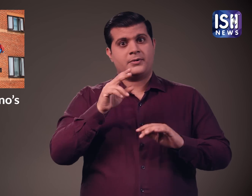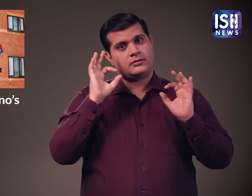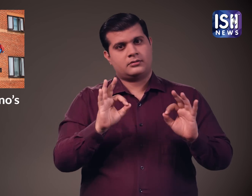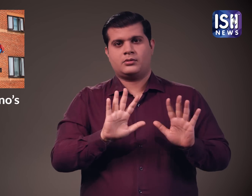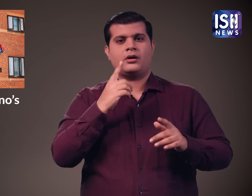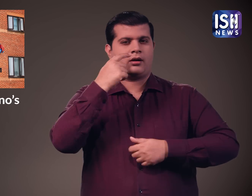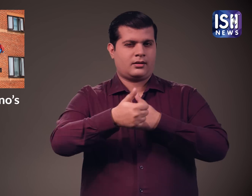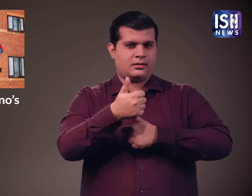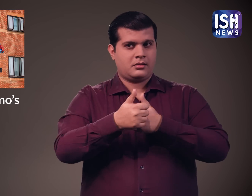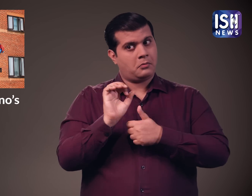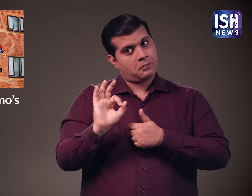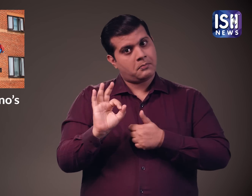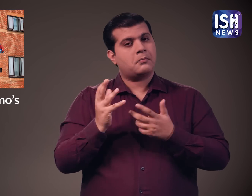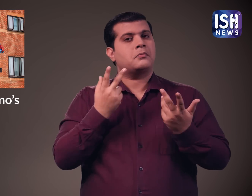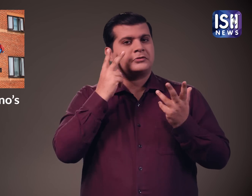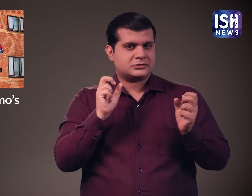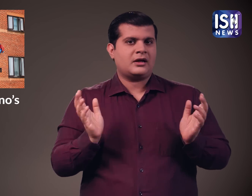हाला कि ये सिर्फ एक प्रशिक्षन था